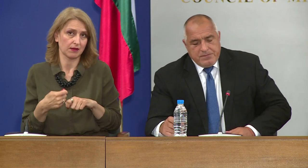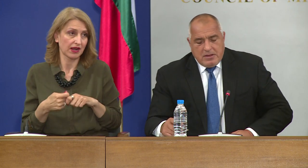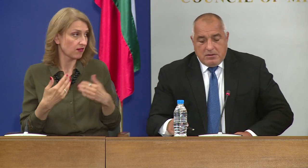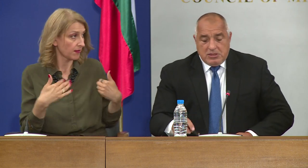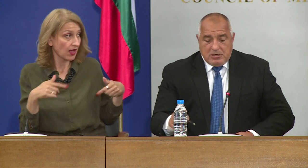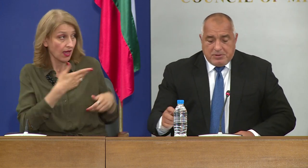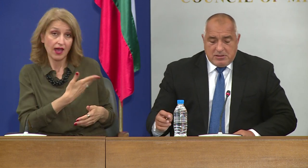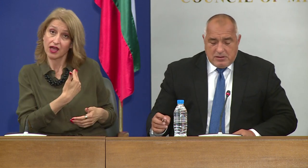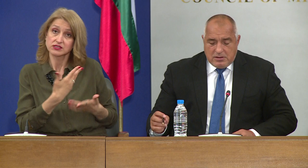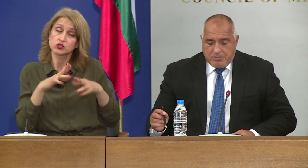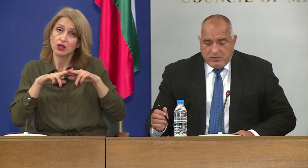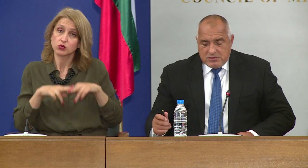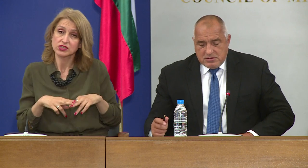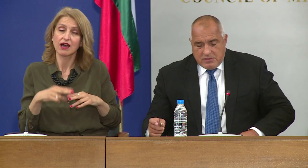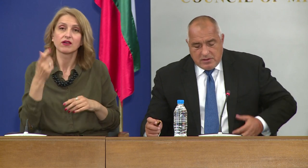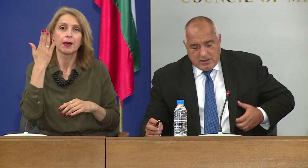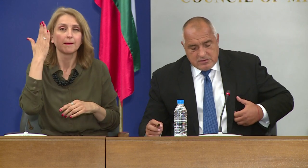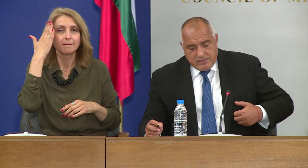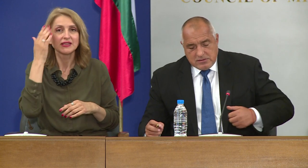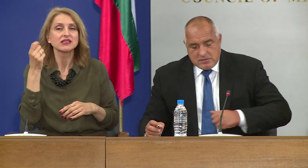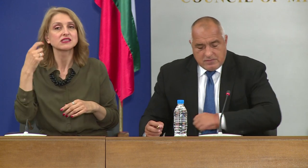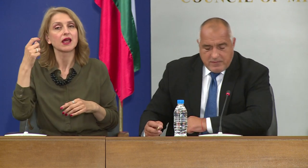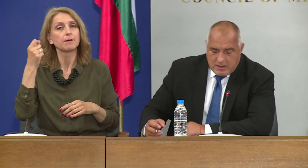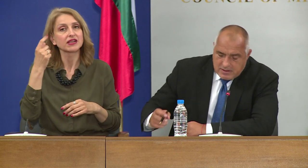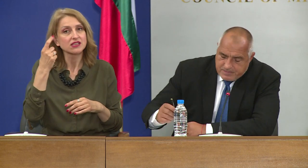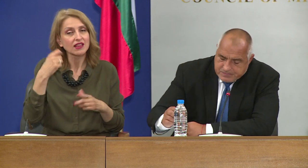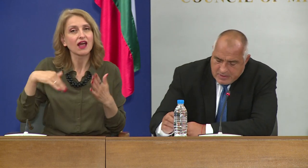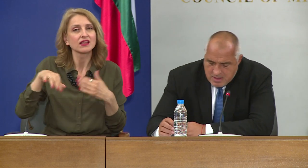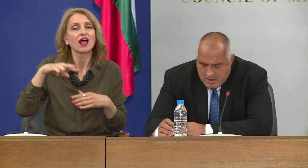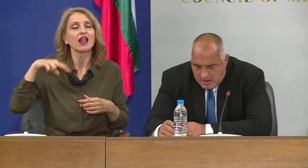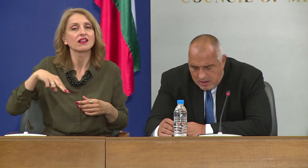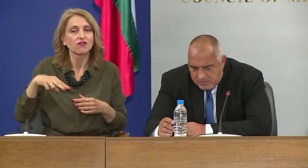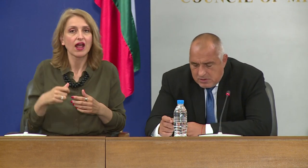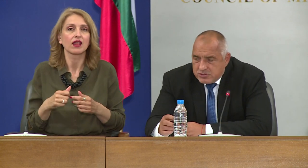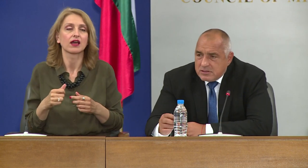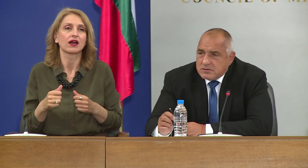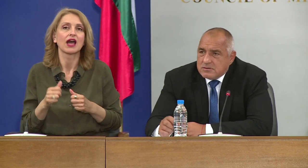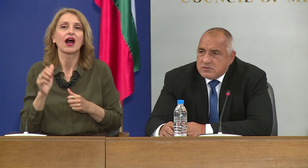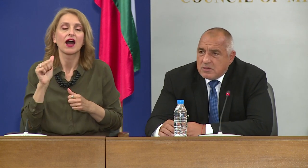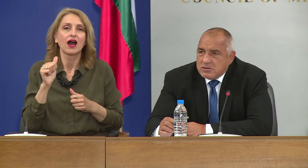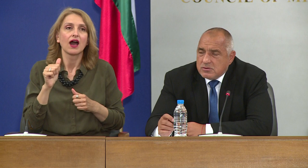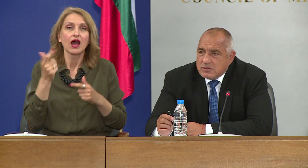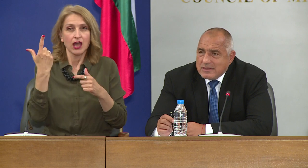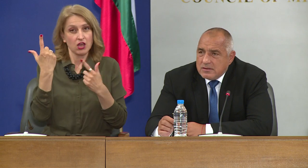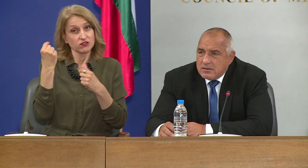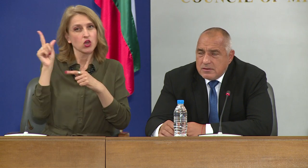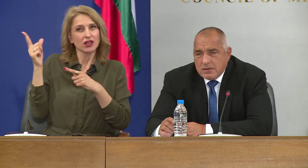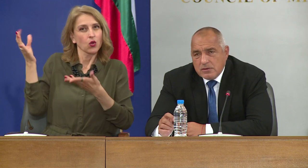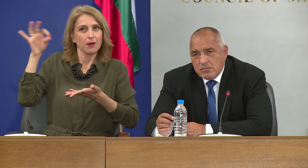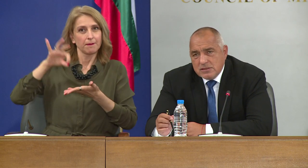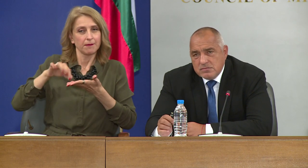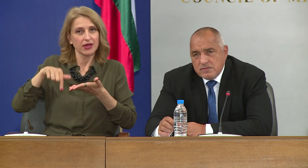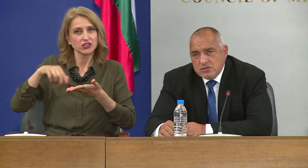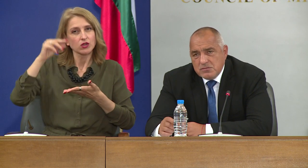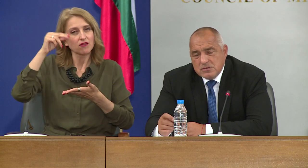министр-председател на провинция Северна Рейнсфест. Това ли е Армин Лашес, вчера беше тук, знаете и